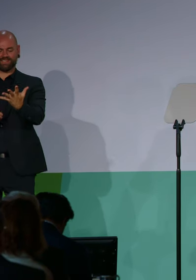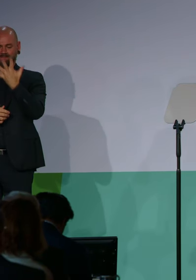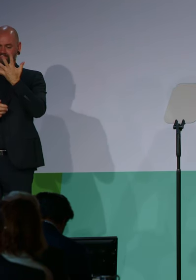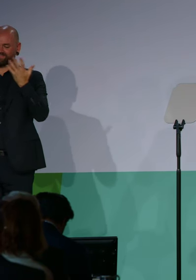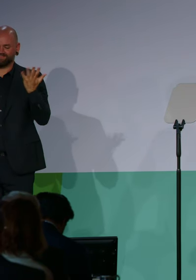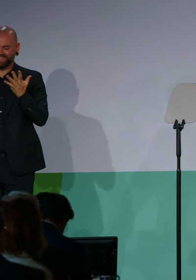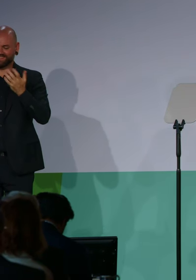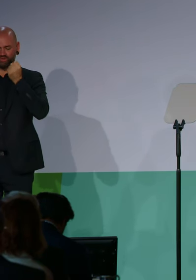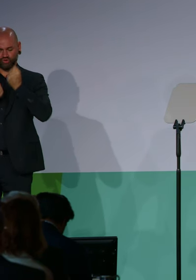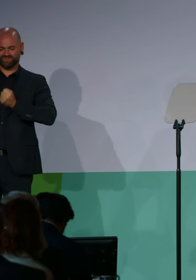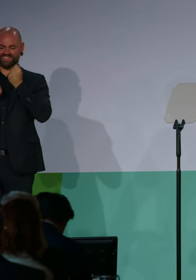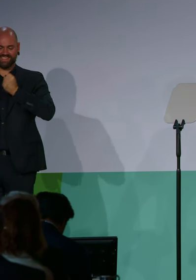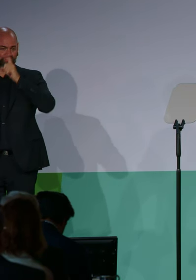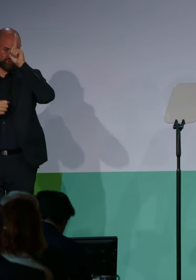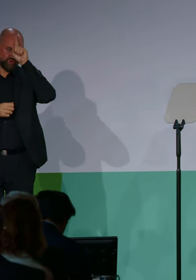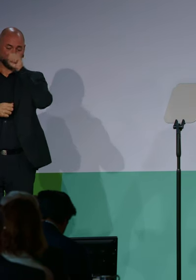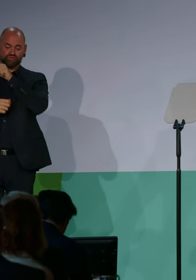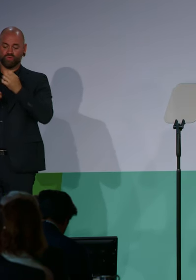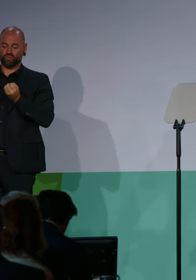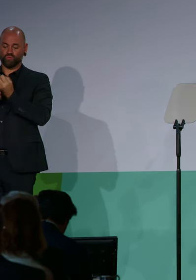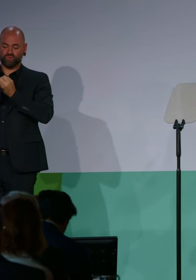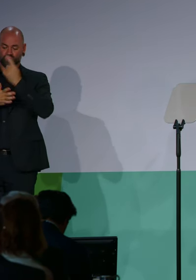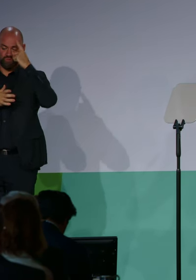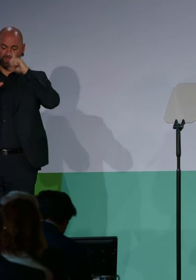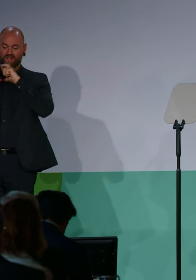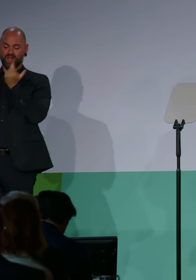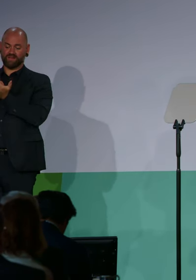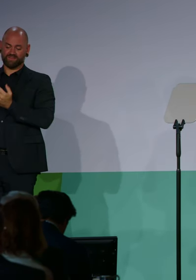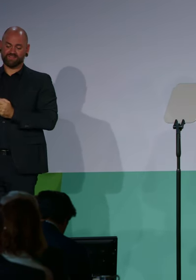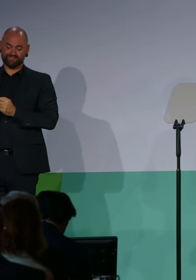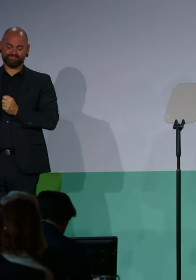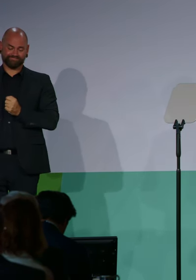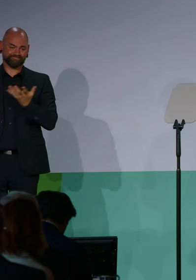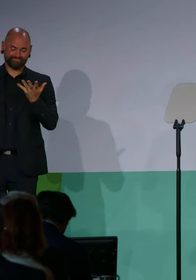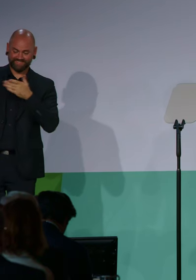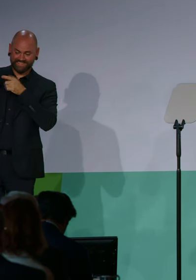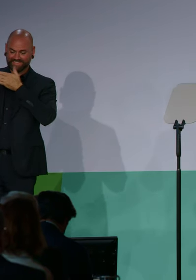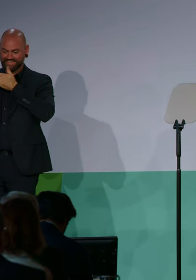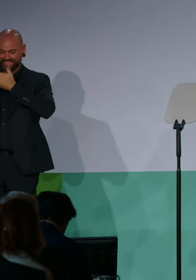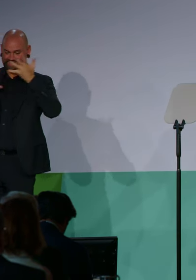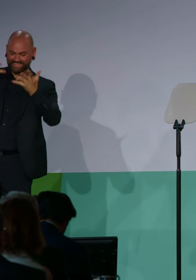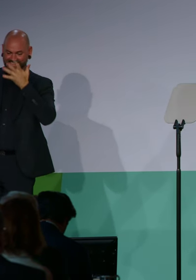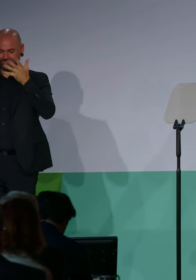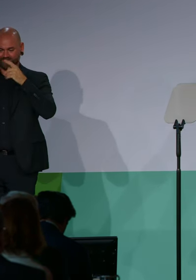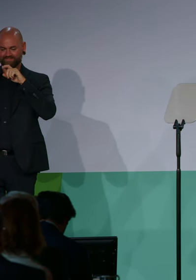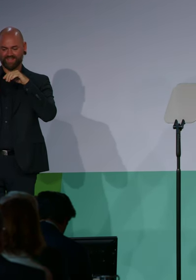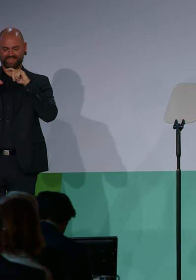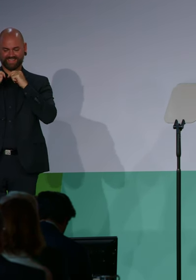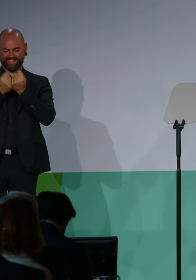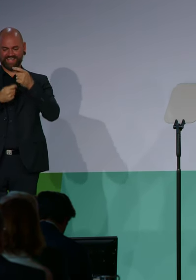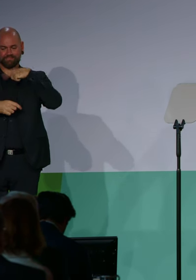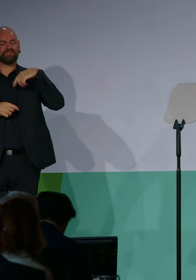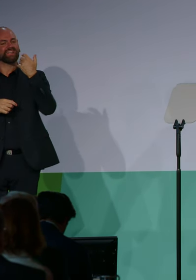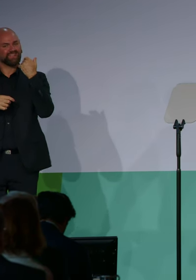Bundesregierung dann konkret Claudia Roth übergeben werden, weil eine Menge noch in diesem Bereich zu tun ist. Lassen Sie mich zurückkommen